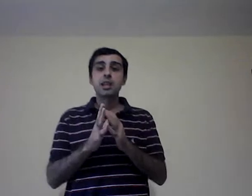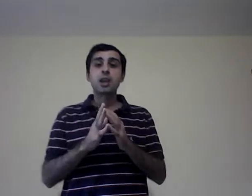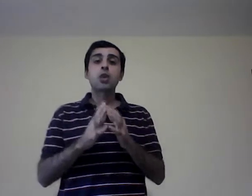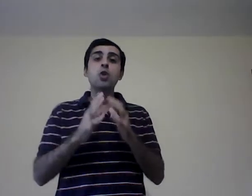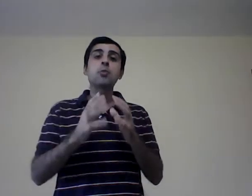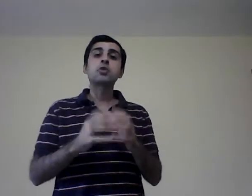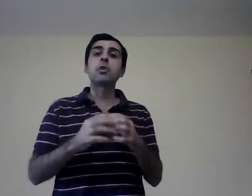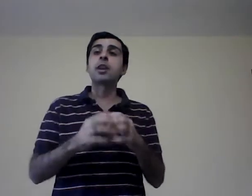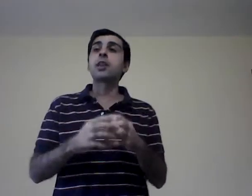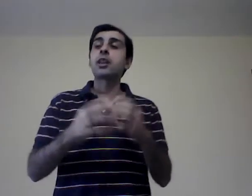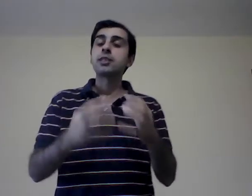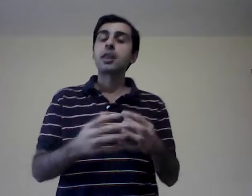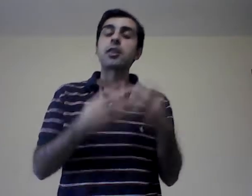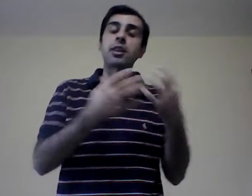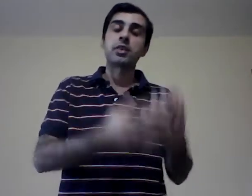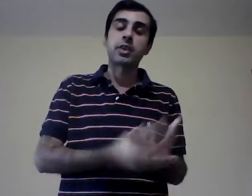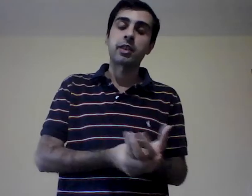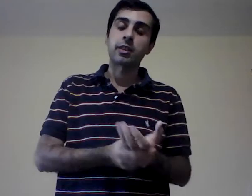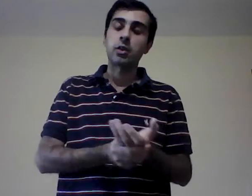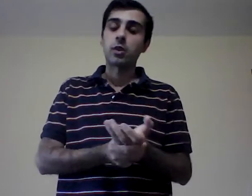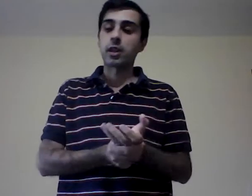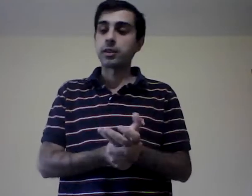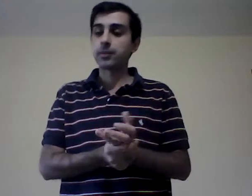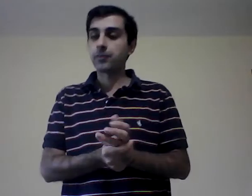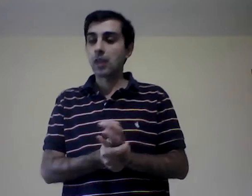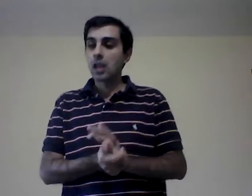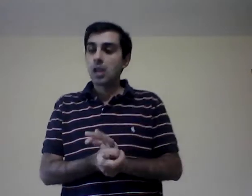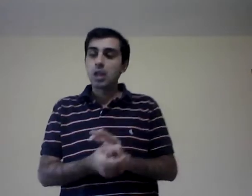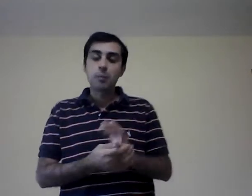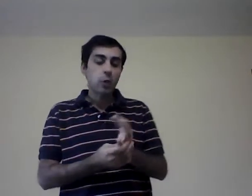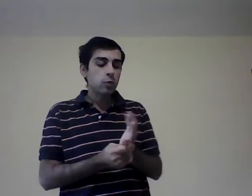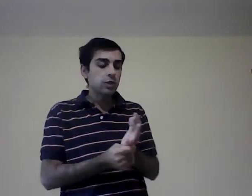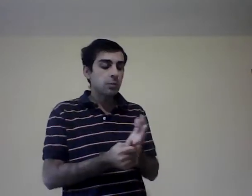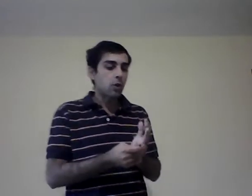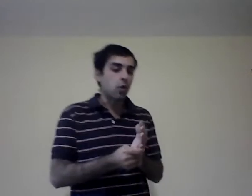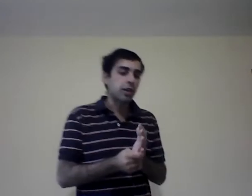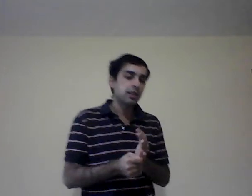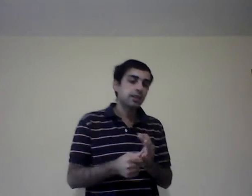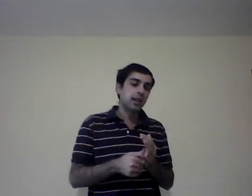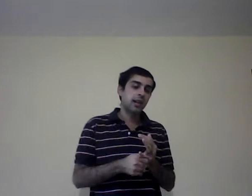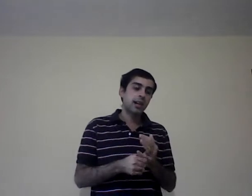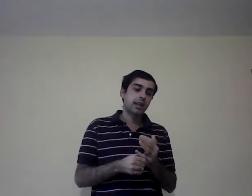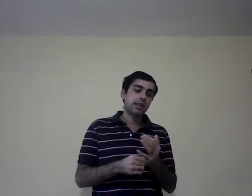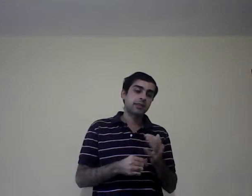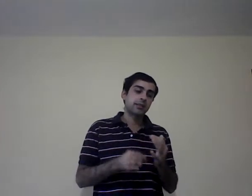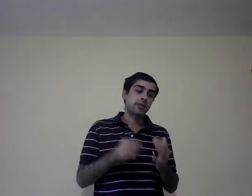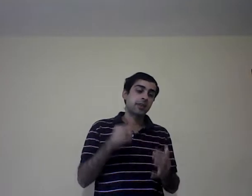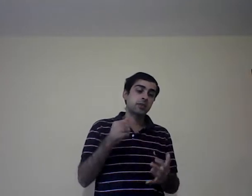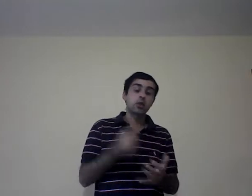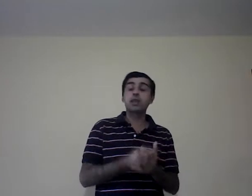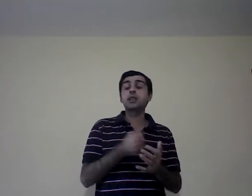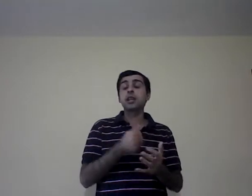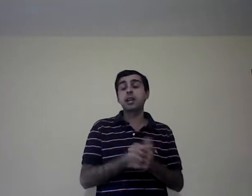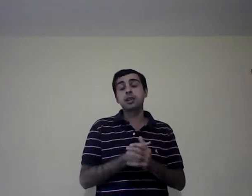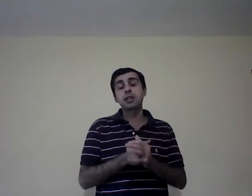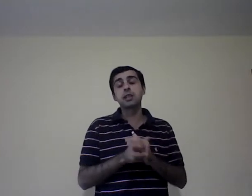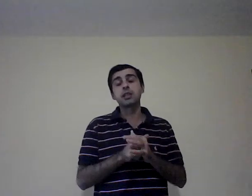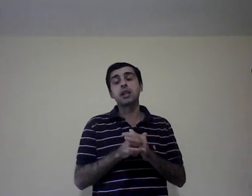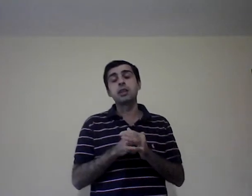cómo se van a realizar esas actividades. Y por último, quinta clasificación, quinta característica de